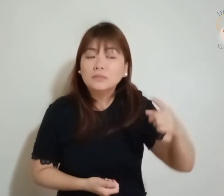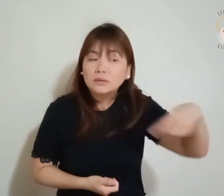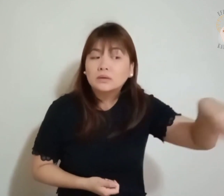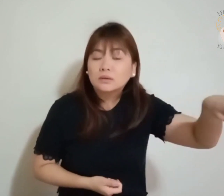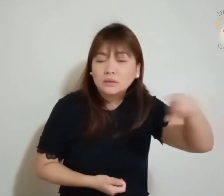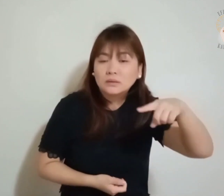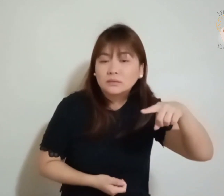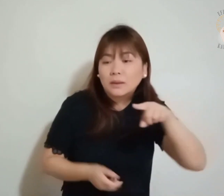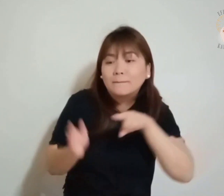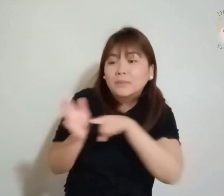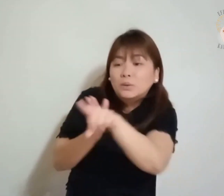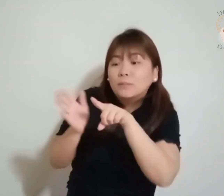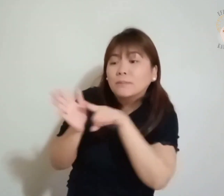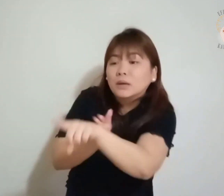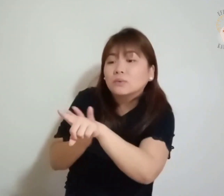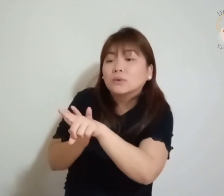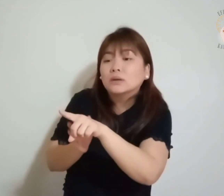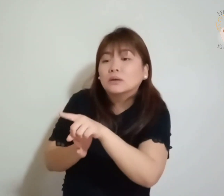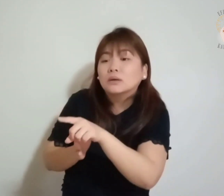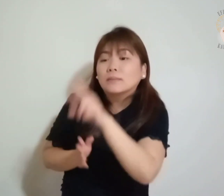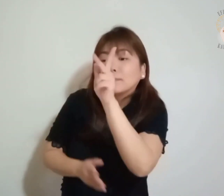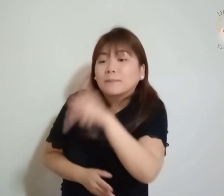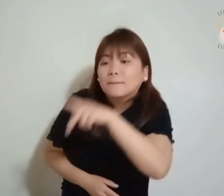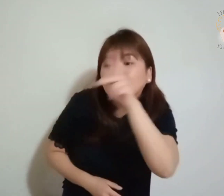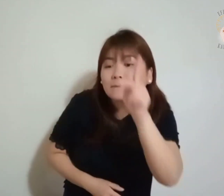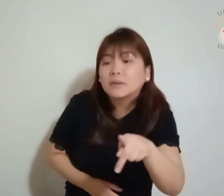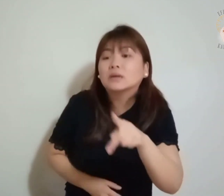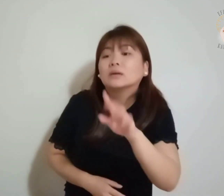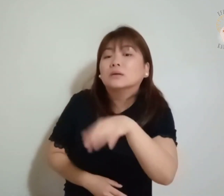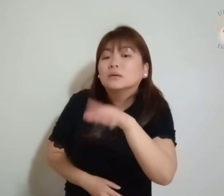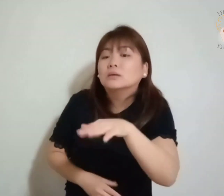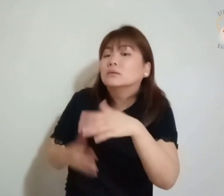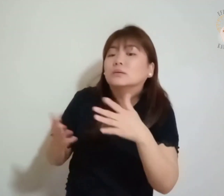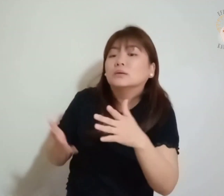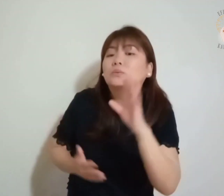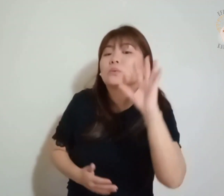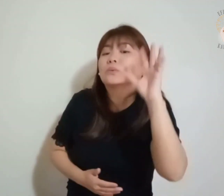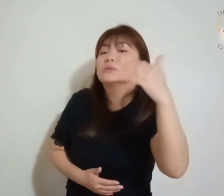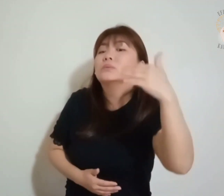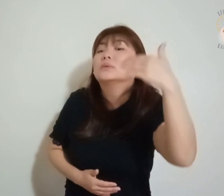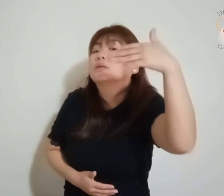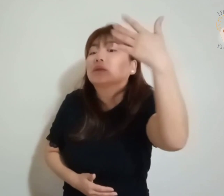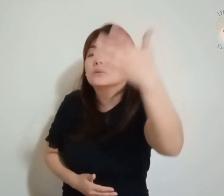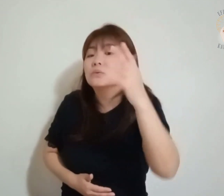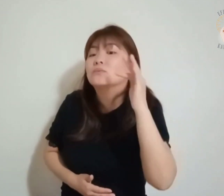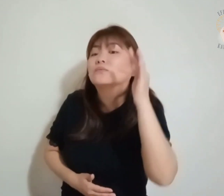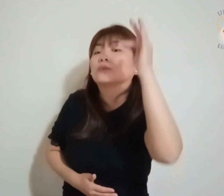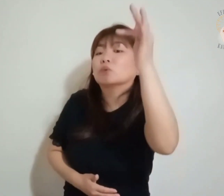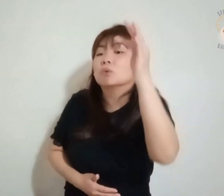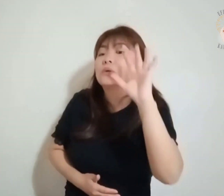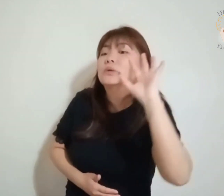Mas eles perguntaram Mestre, quando acontecerá isso?